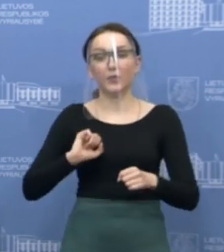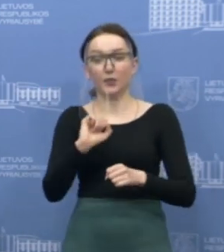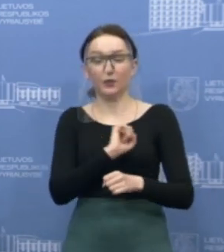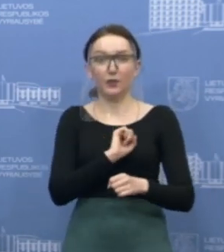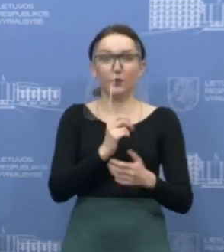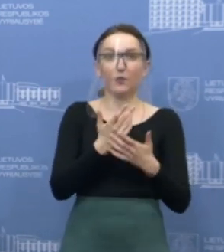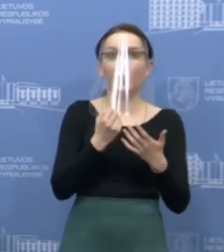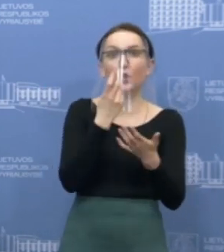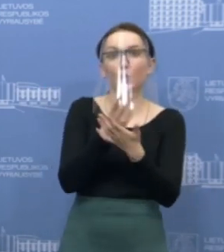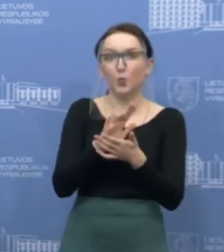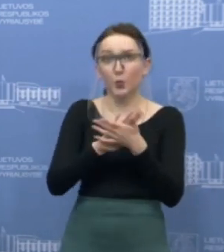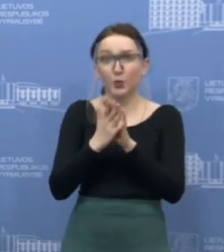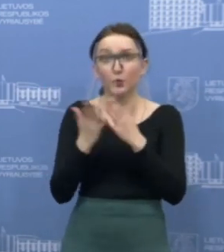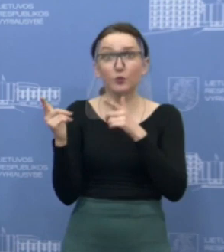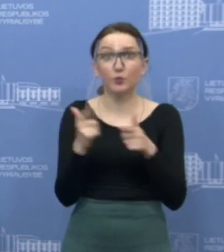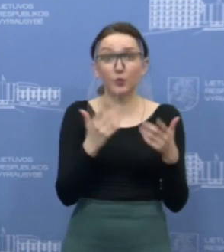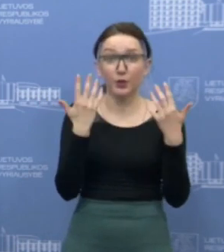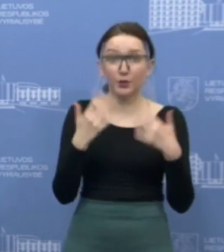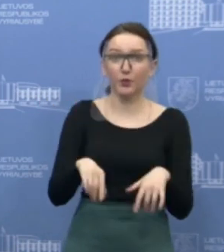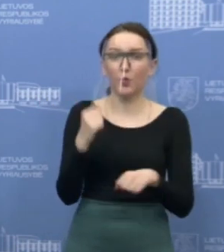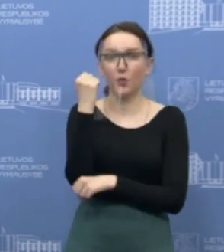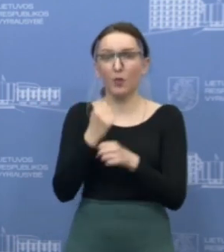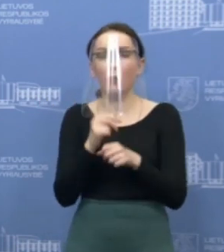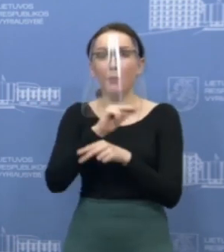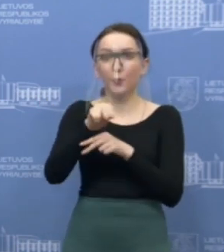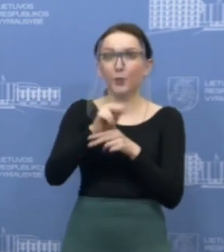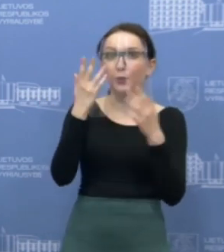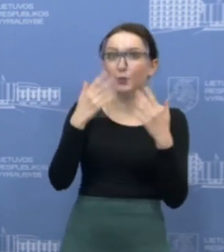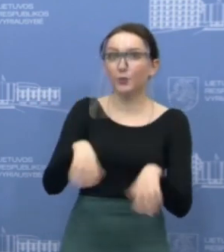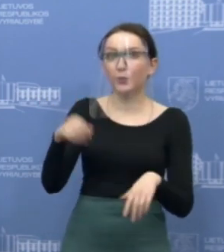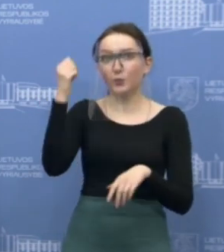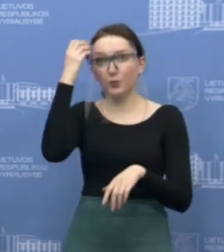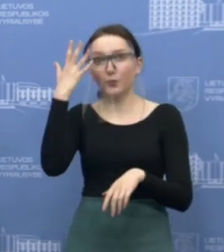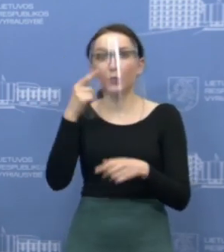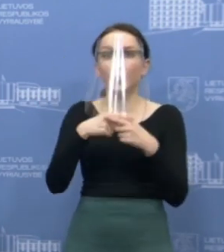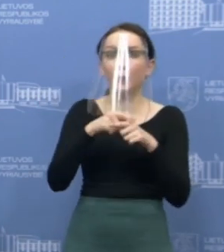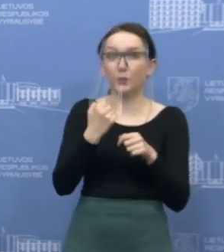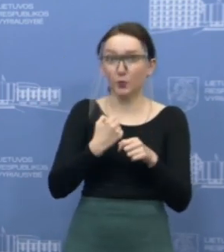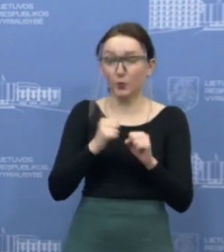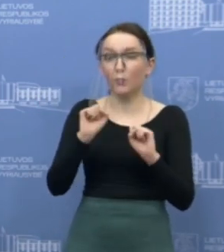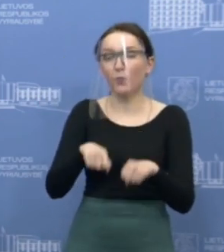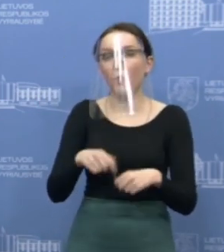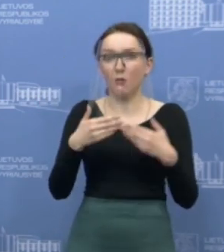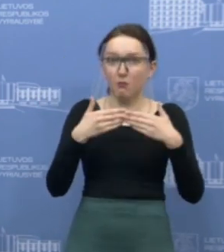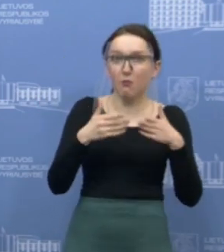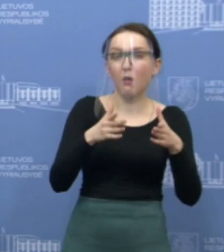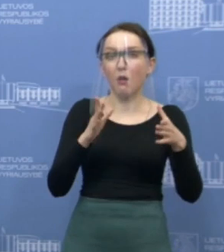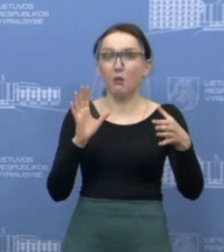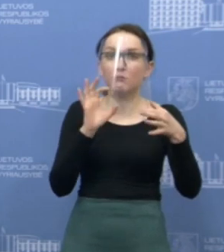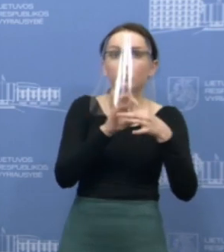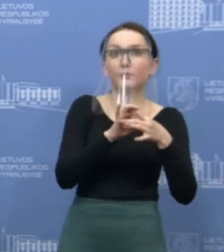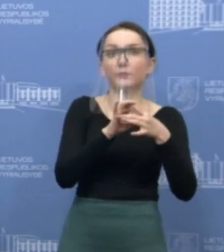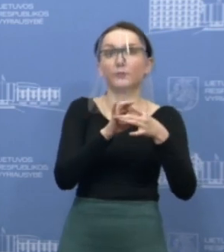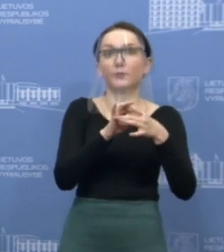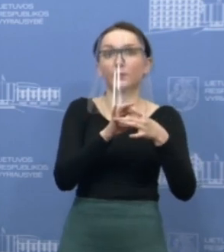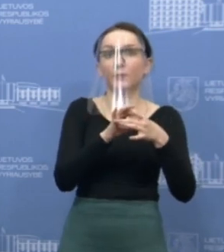įstaiga, kuri yra pasiruošusi, kur personalas yra apmokytas, kur turima visų priemonių, jinai tikrai galėtų prisijungti prie